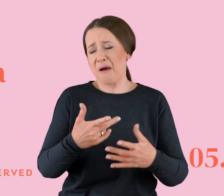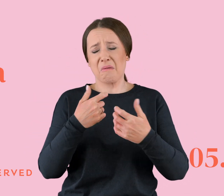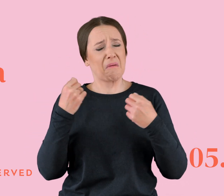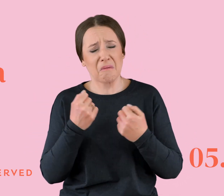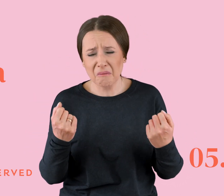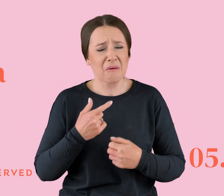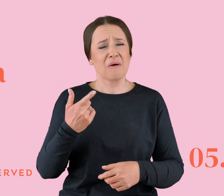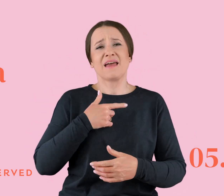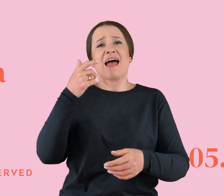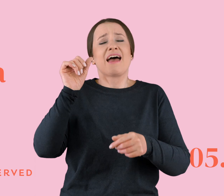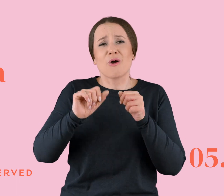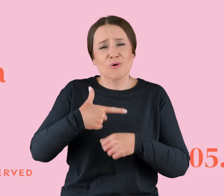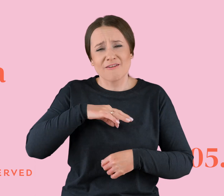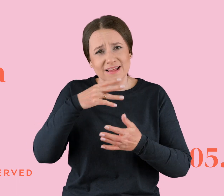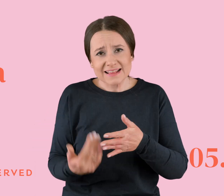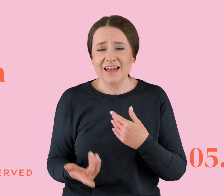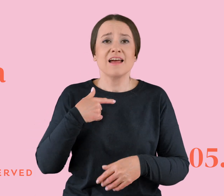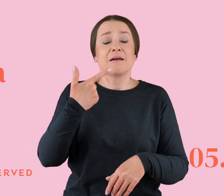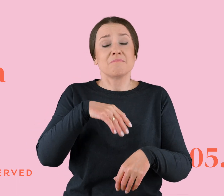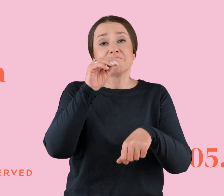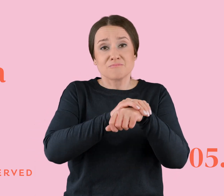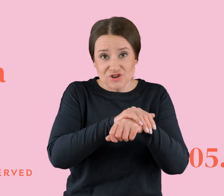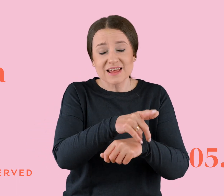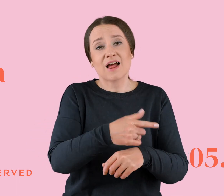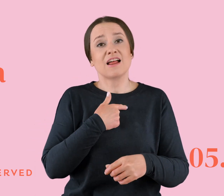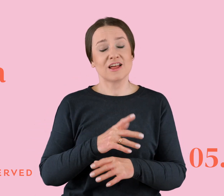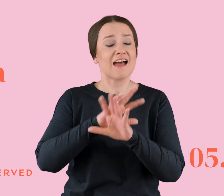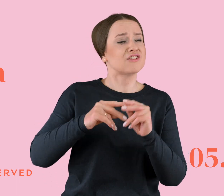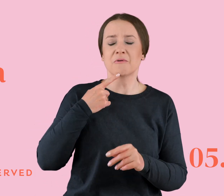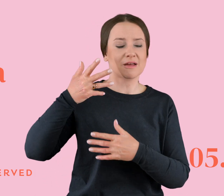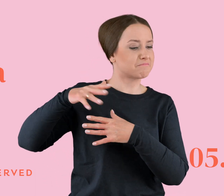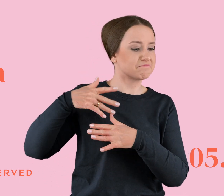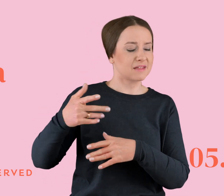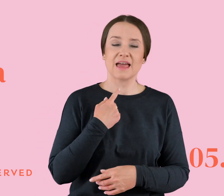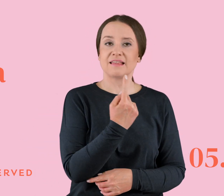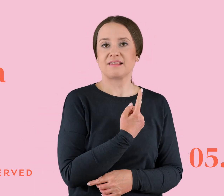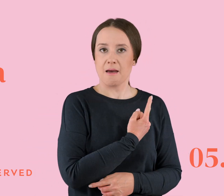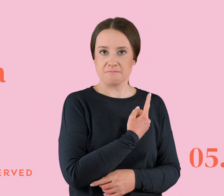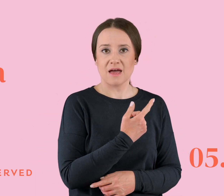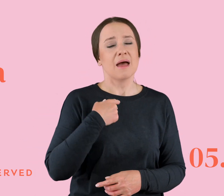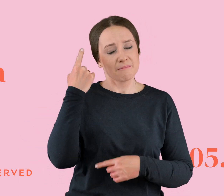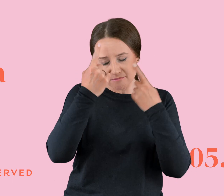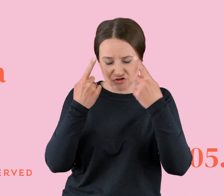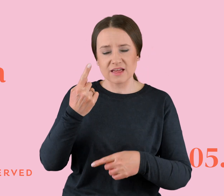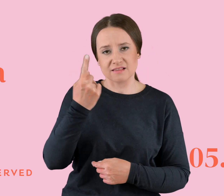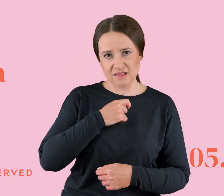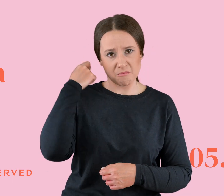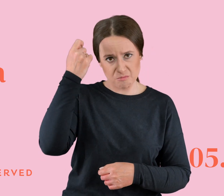przyjaciela, bo na wszystkich się finalnie przez nią wypiołem i byłem totalnie sam. Miałem myśli samobójcze. Finalnie wyszedłem na